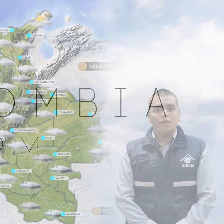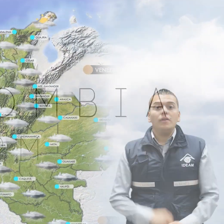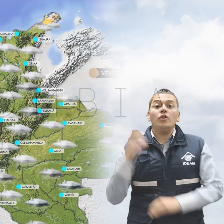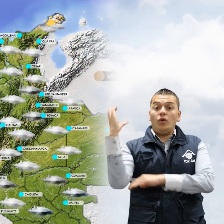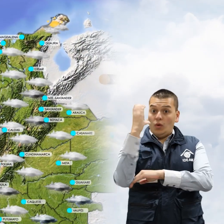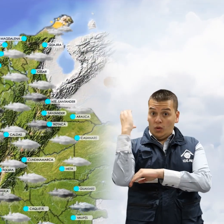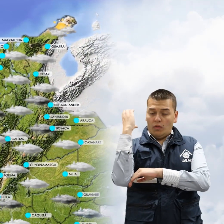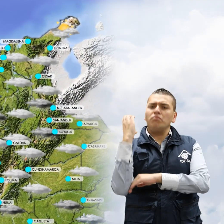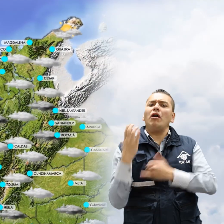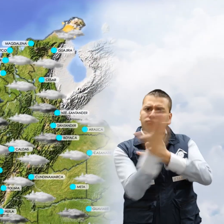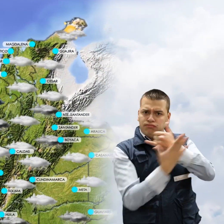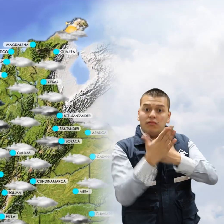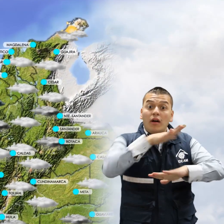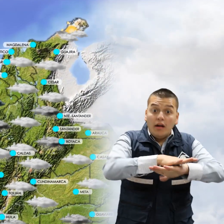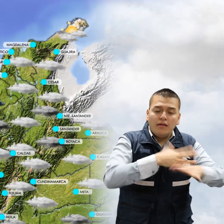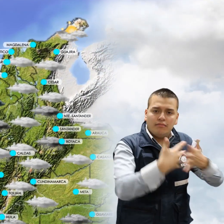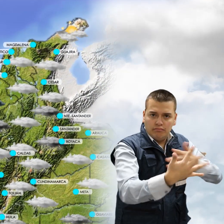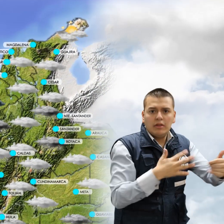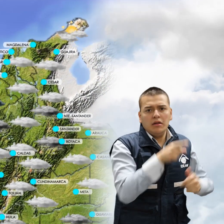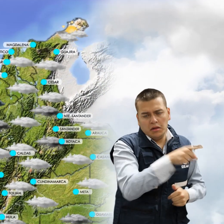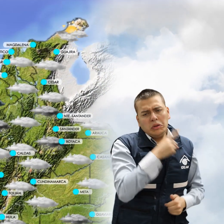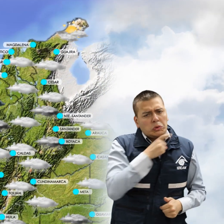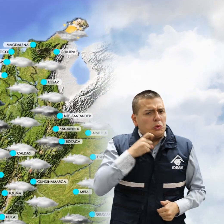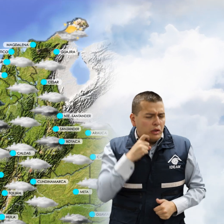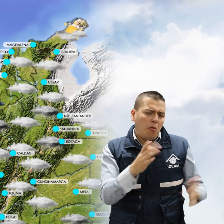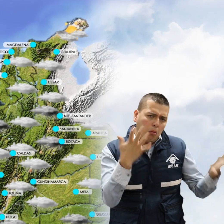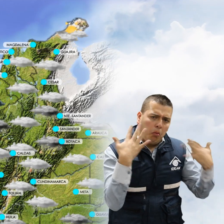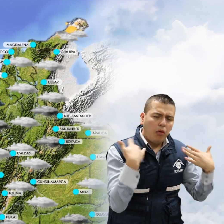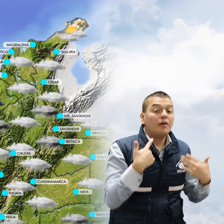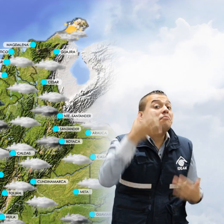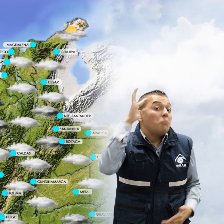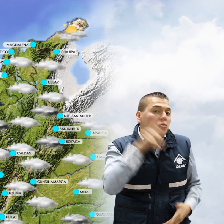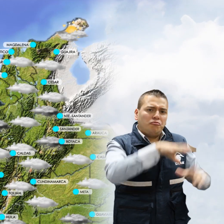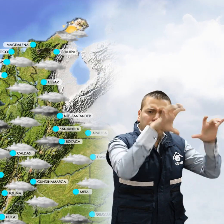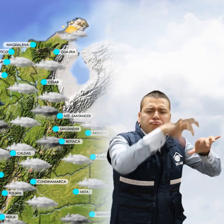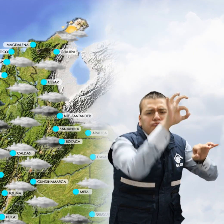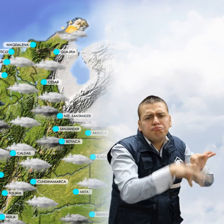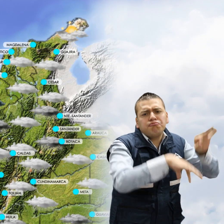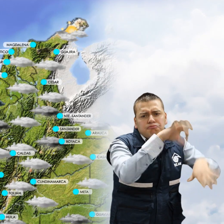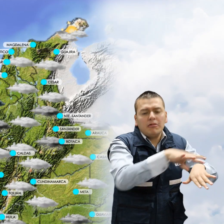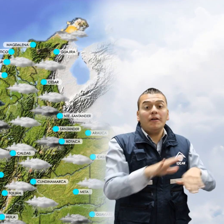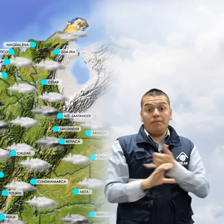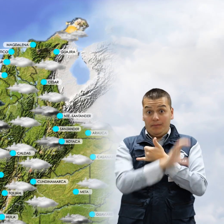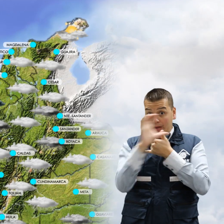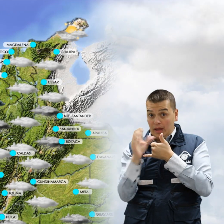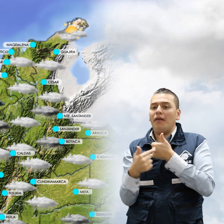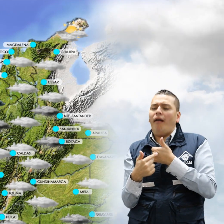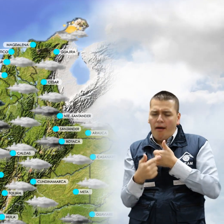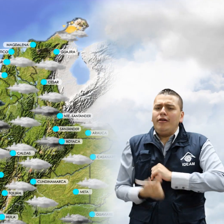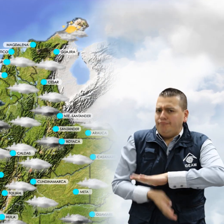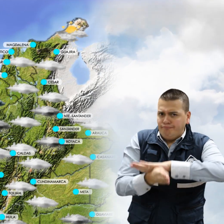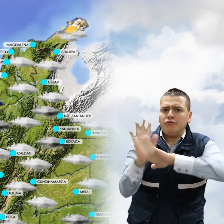Durante la tarde se espera que en San Andrés persistan las condiciones secas, no se descartan algunas lloviznas ocasionales. En la región Caribe igualmente